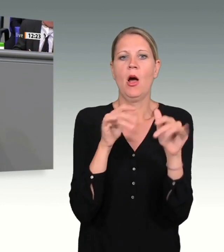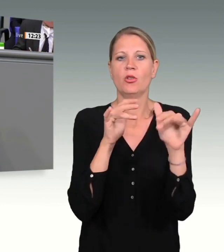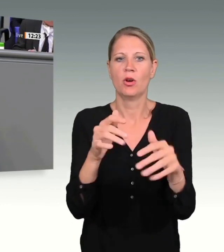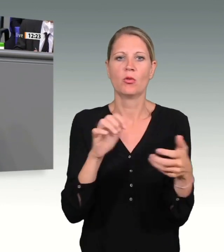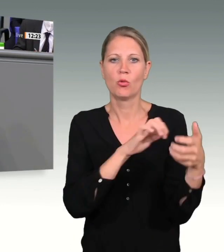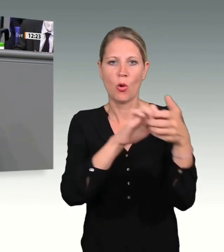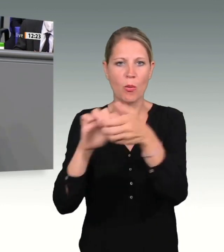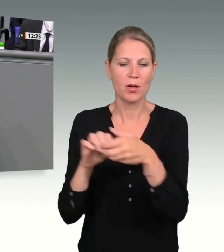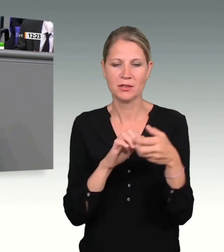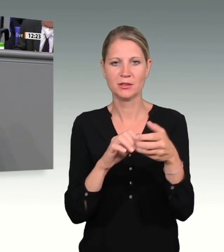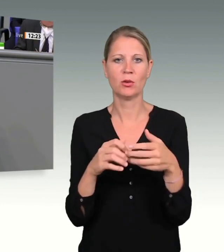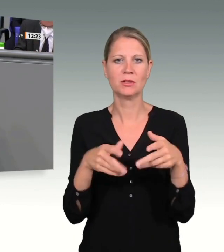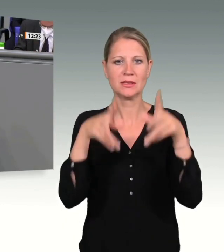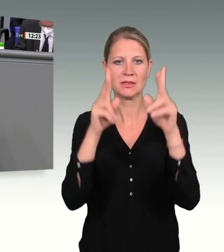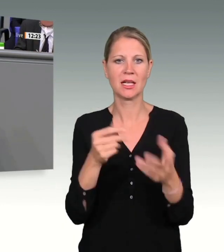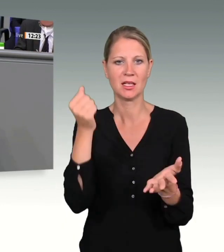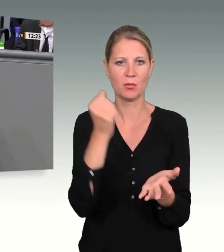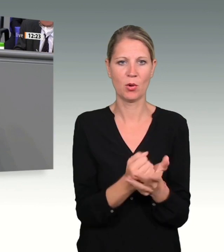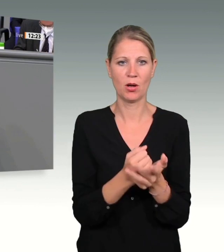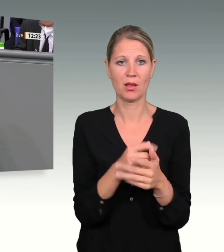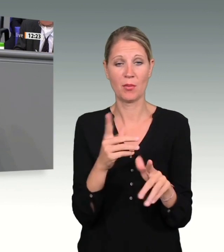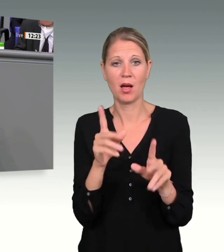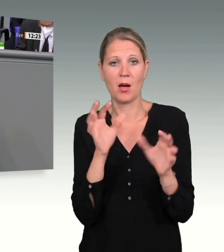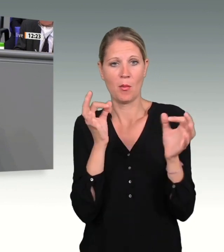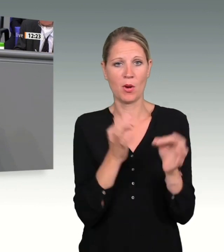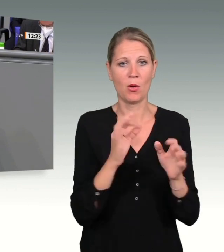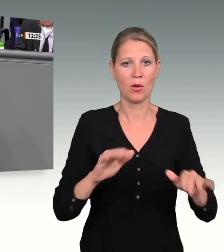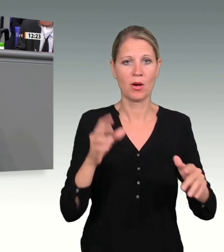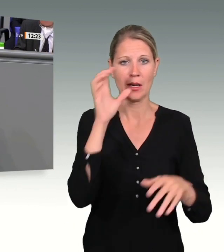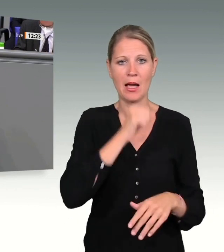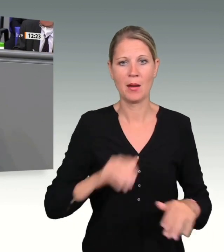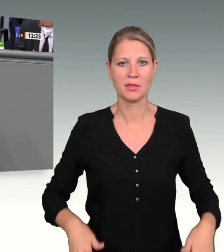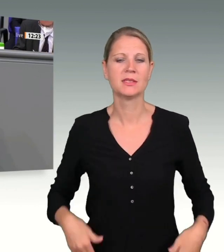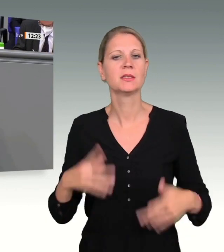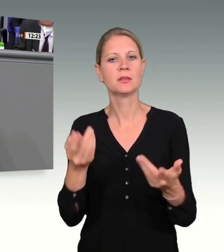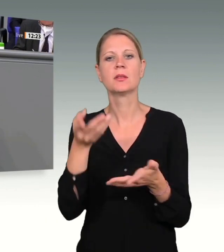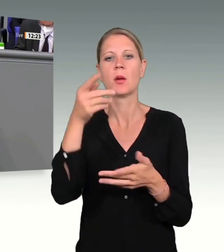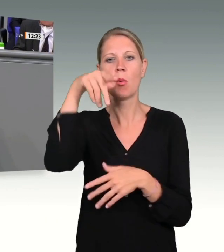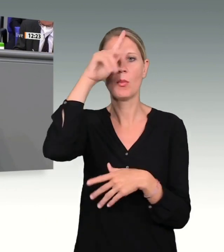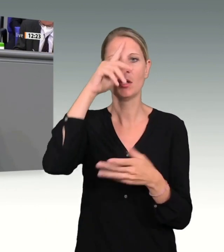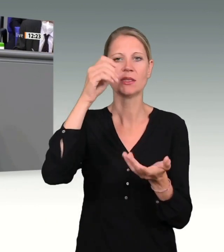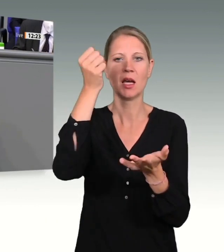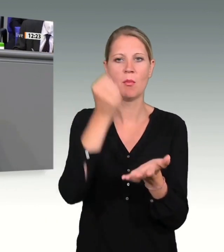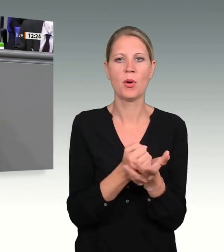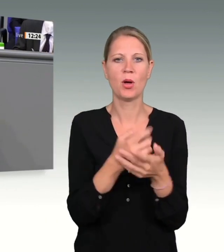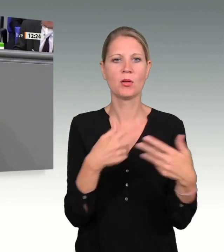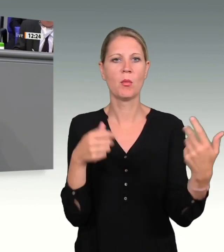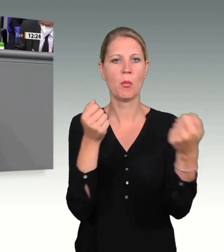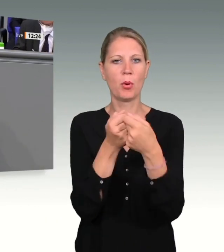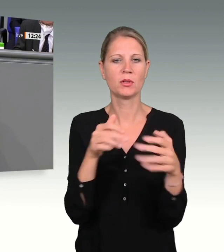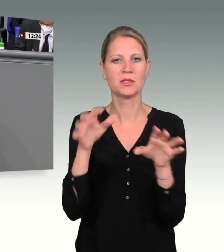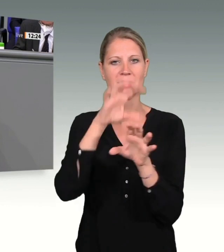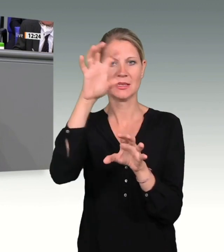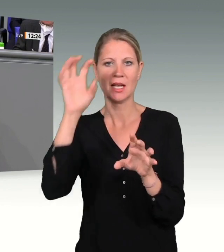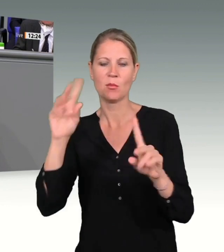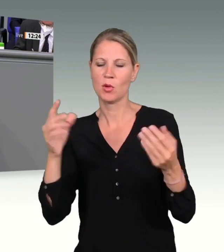Terrorabwehrzentrum Gethaz in der Treptower-Puschkin-Allee. Elfmal war Anis Amri hier Thema. Immer wieder wurden hier Zuständigkeiten